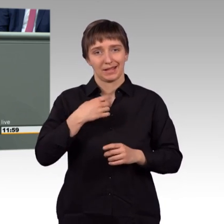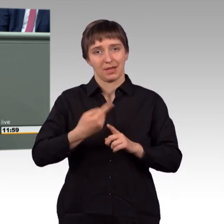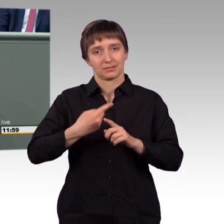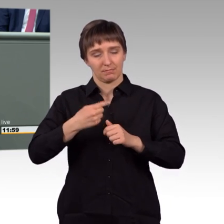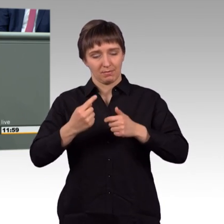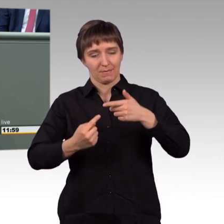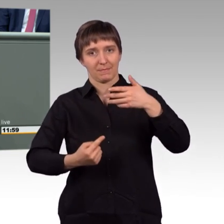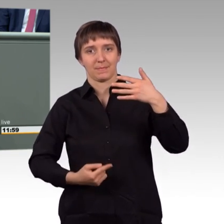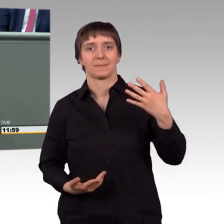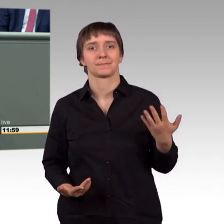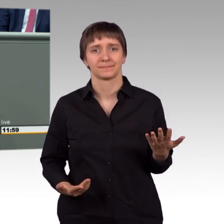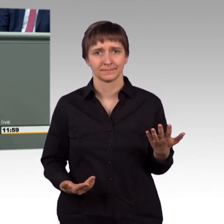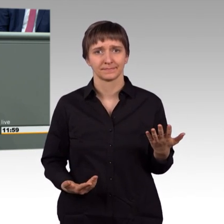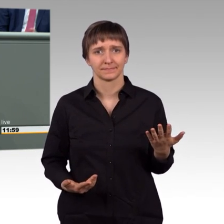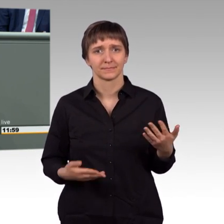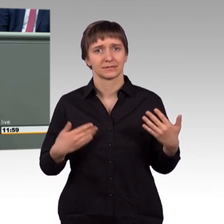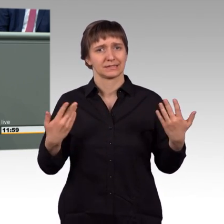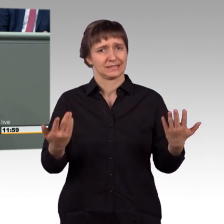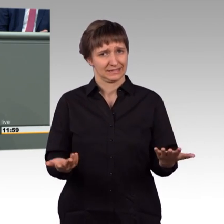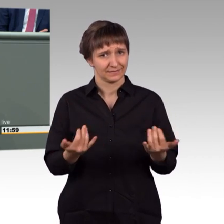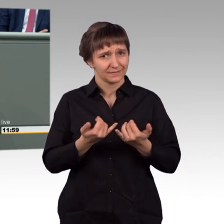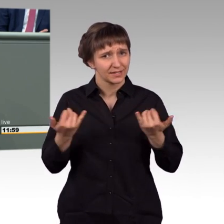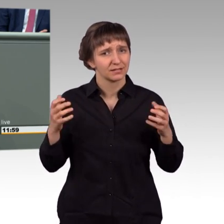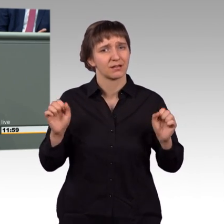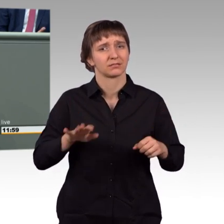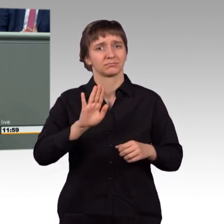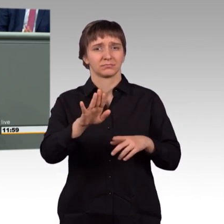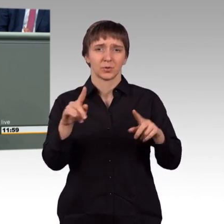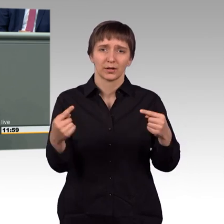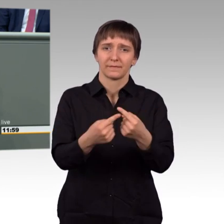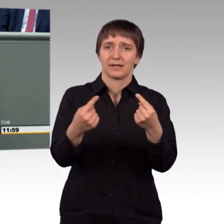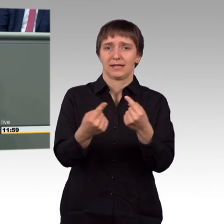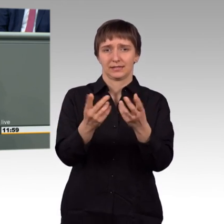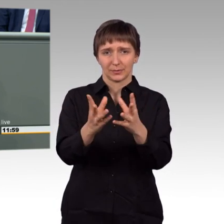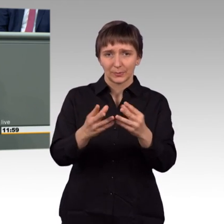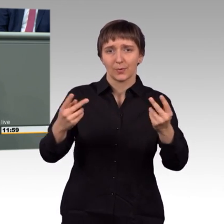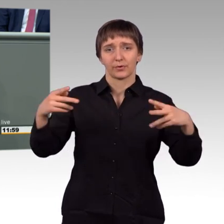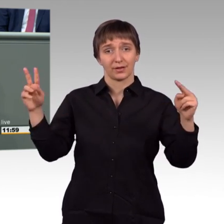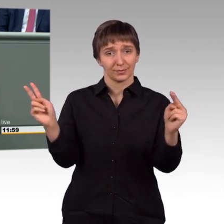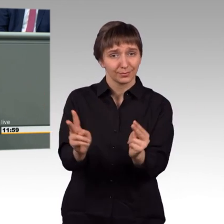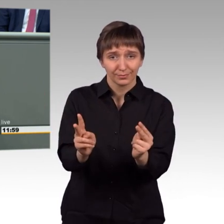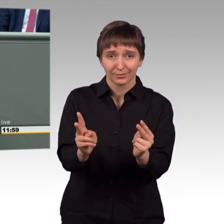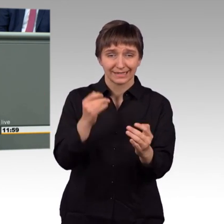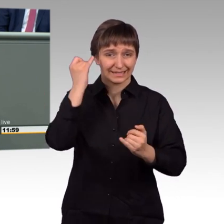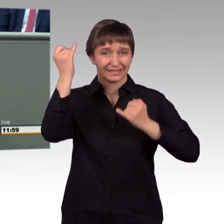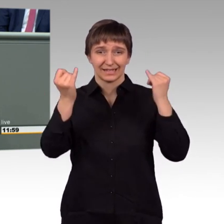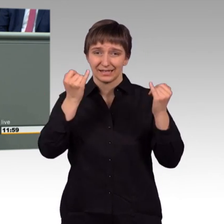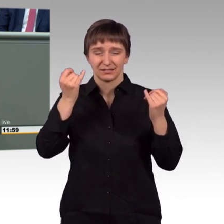Ideen, wie diese Konflikte bewältigt oder zumindest eingehegt werden können, sind leider dürftig. Es ist